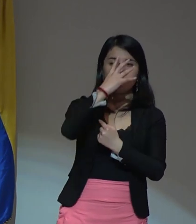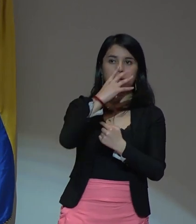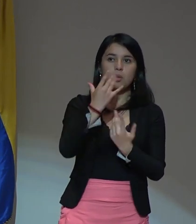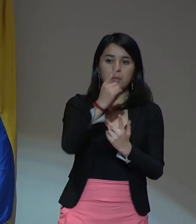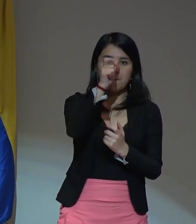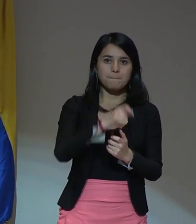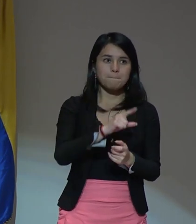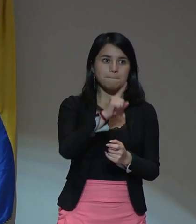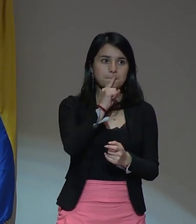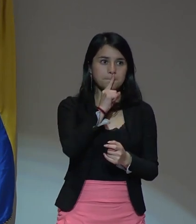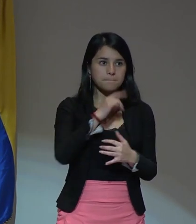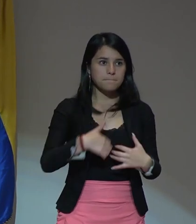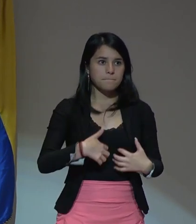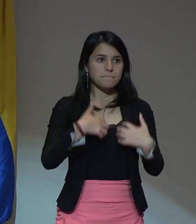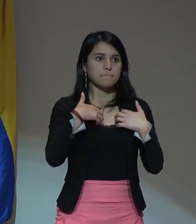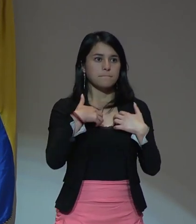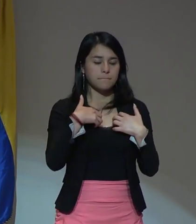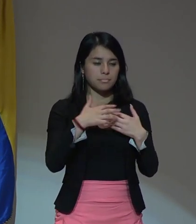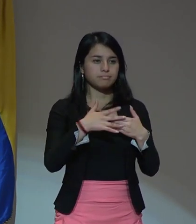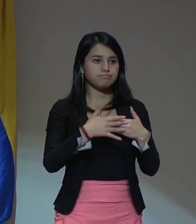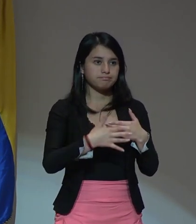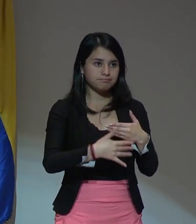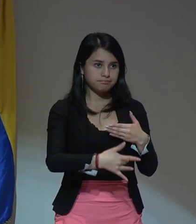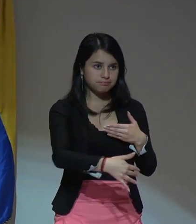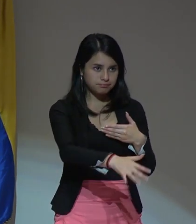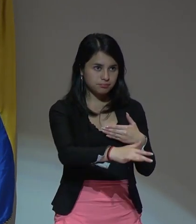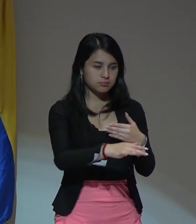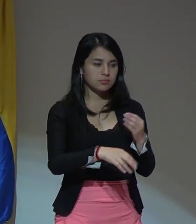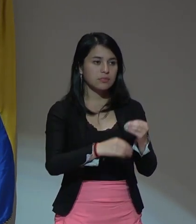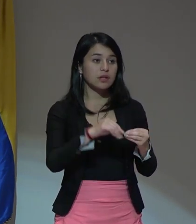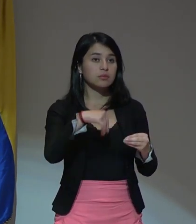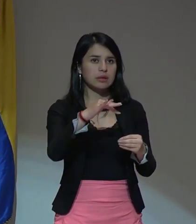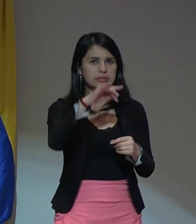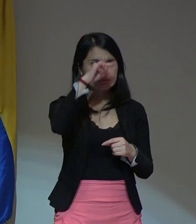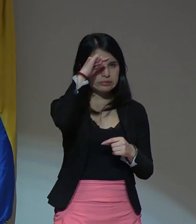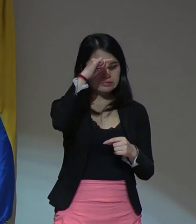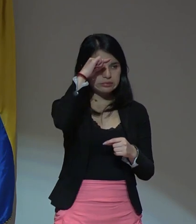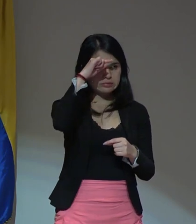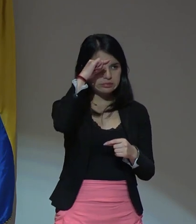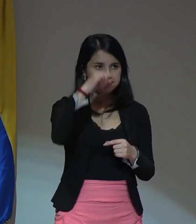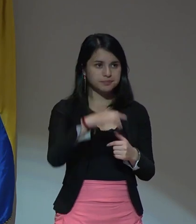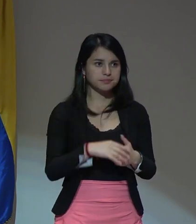persona con miedo y a la larga la hace pesimista.